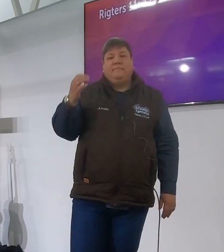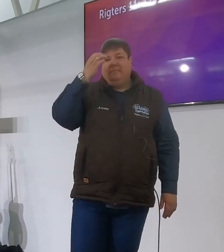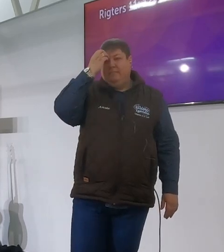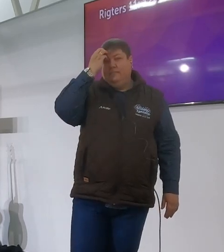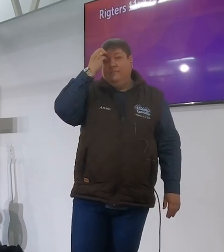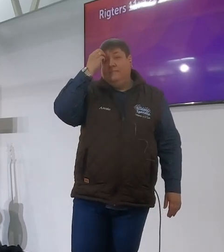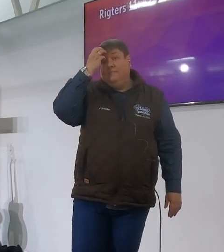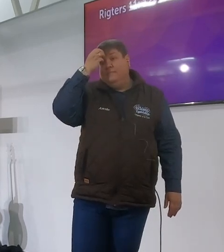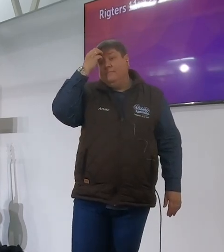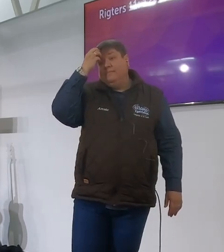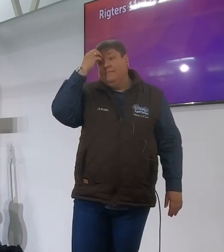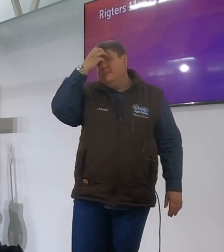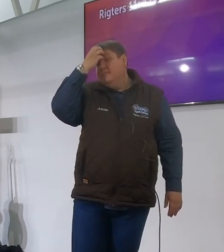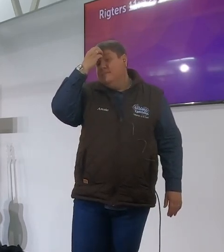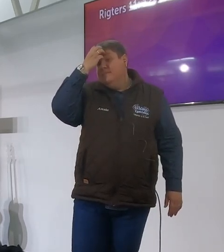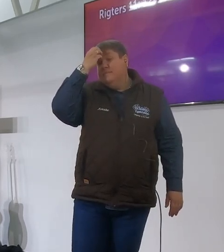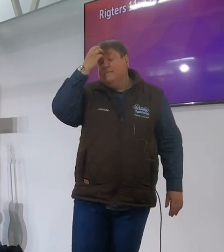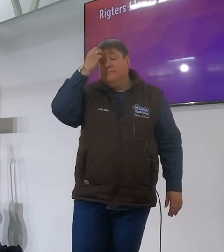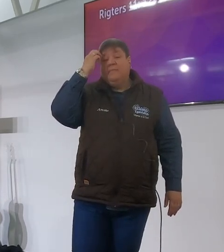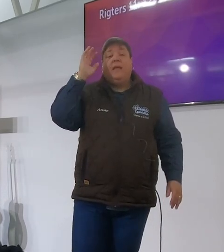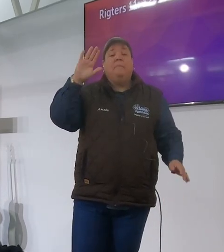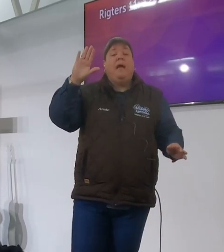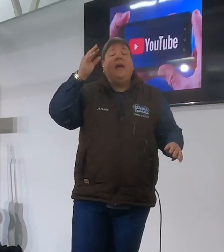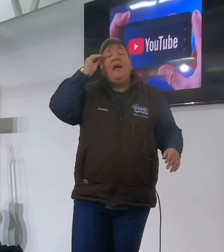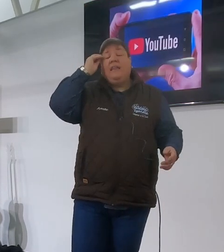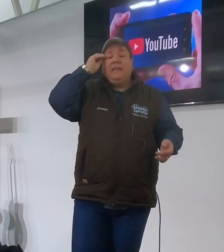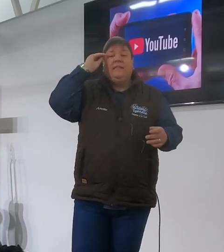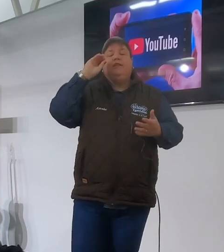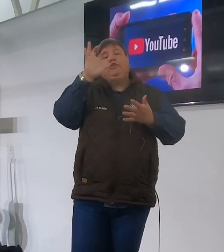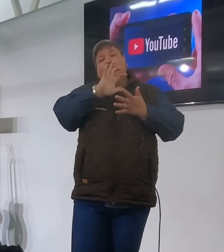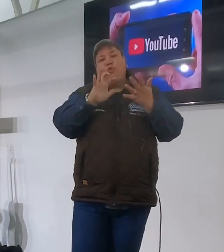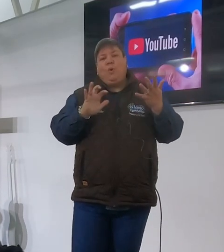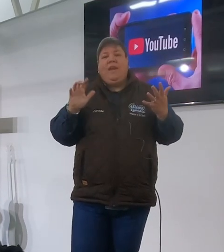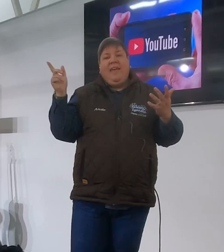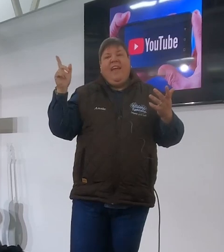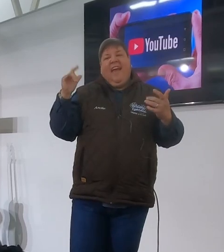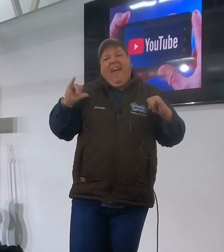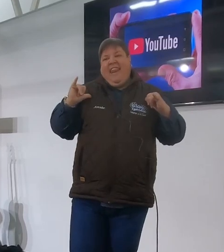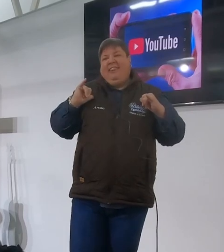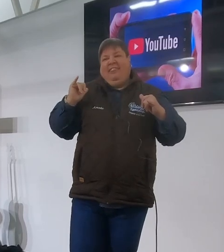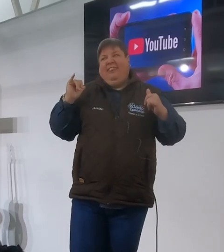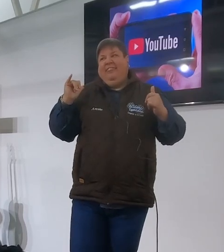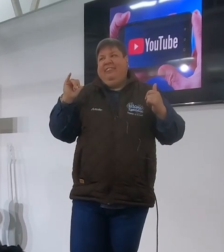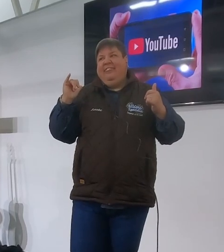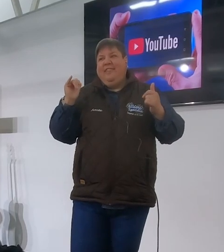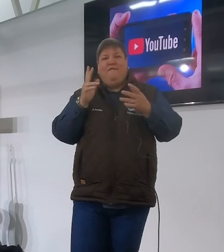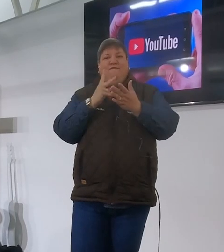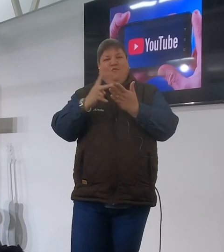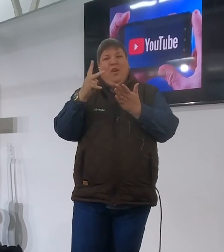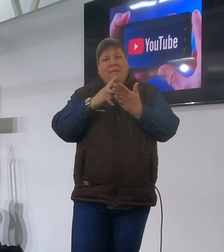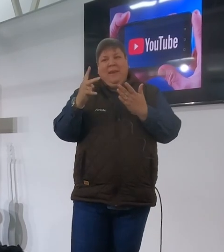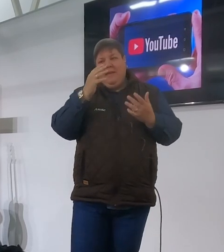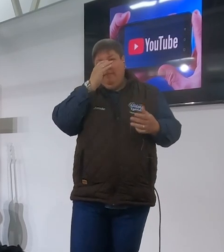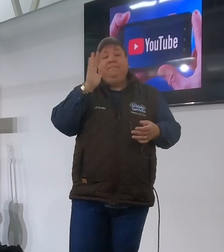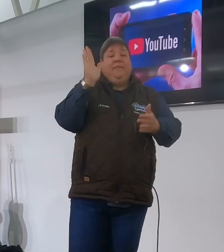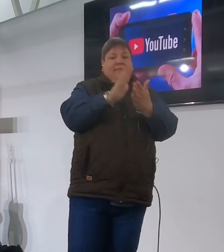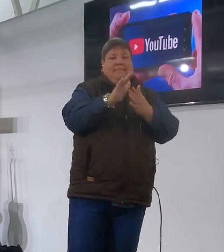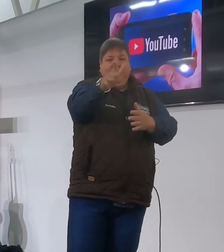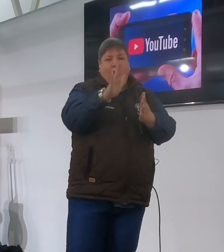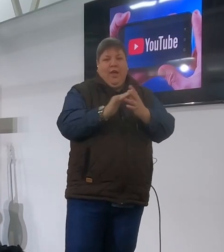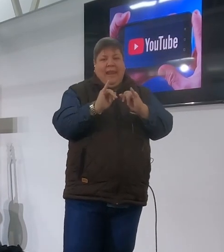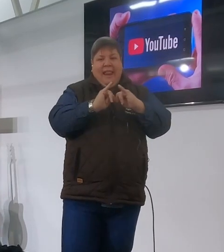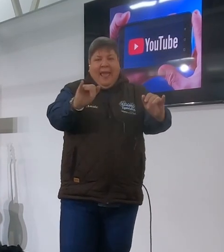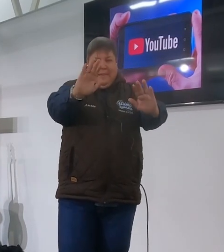baie interessante story vir oog in baie interessante story ek het het geniet om het voort te bereid maar terwijl jy blij wil ek net van allemaal ook online sê baie